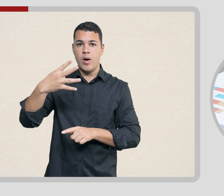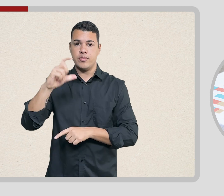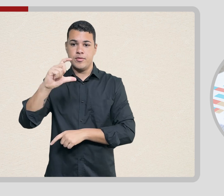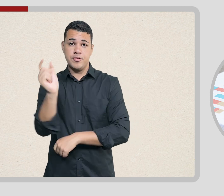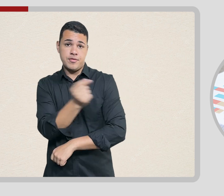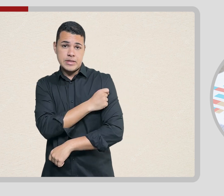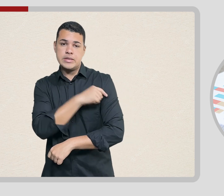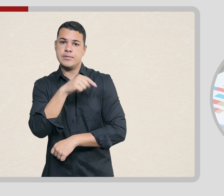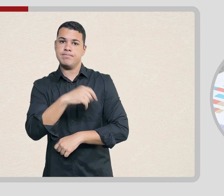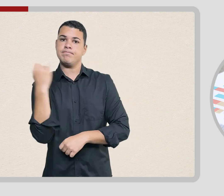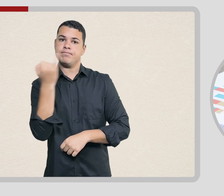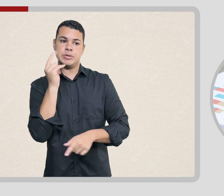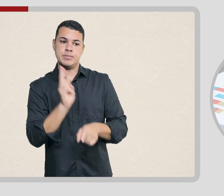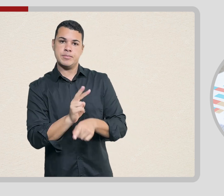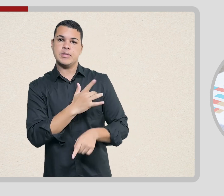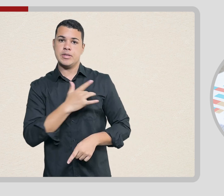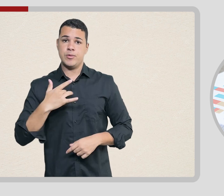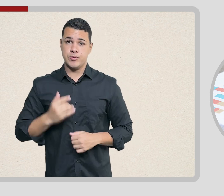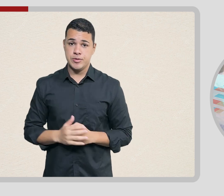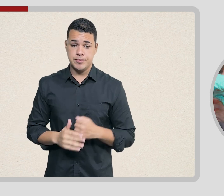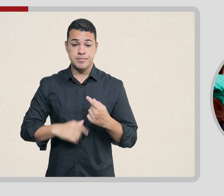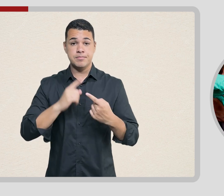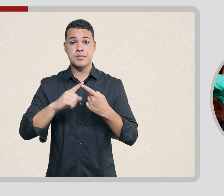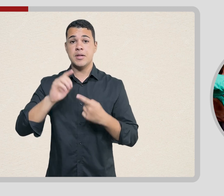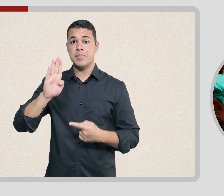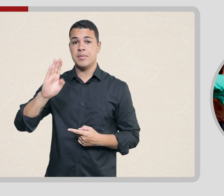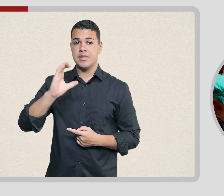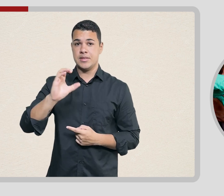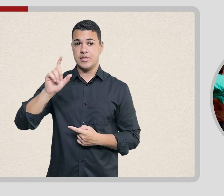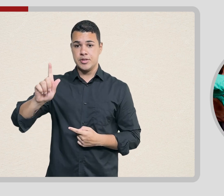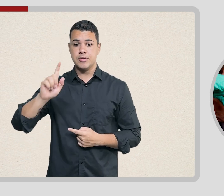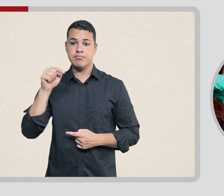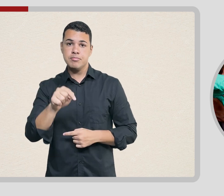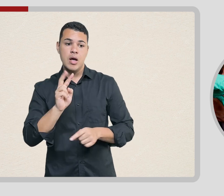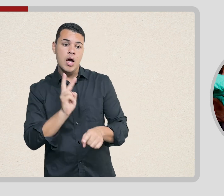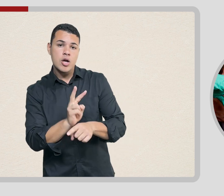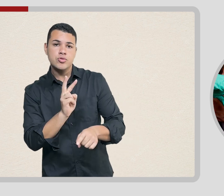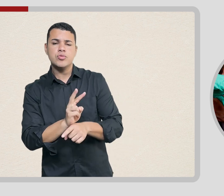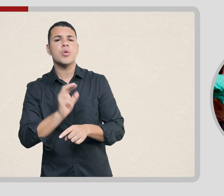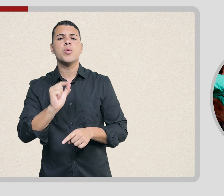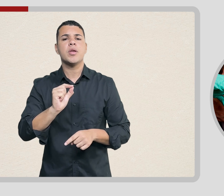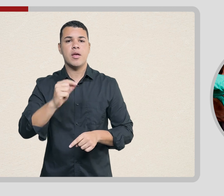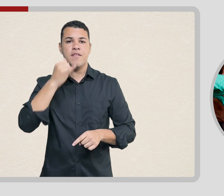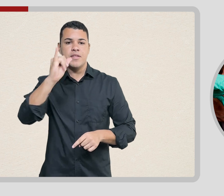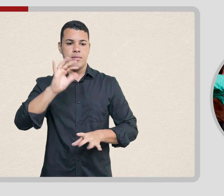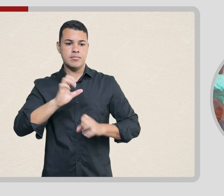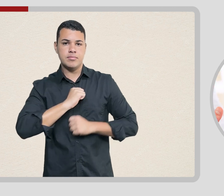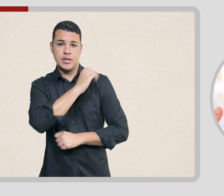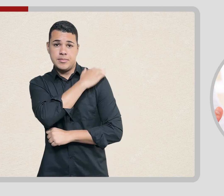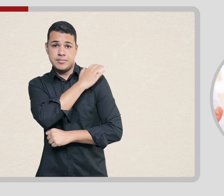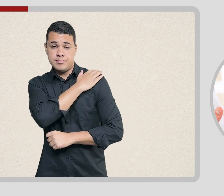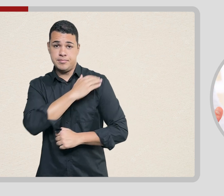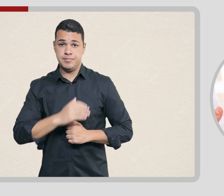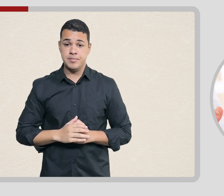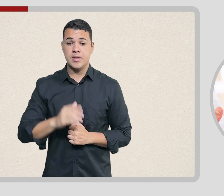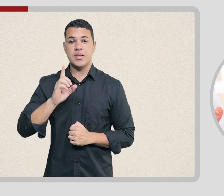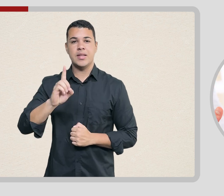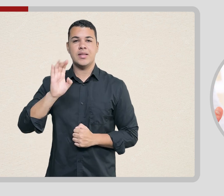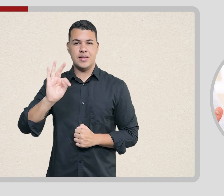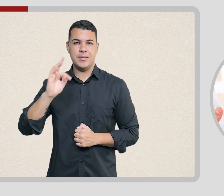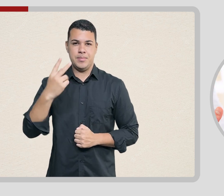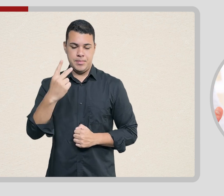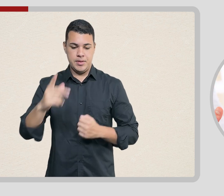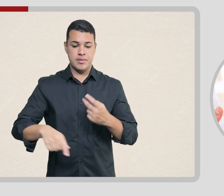essenciais para os pequenos. A BCG, que previne contra a tuberculose, a DTP,